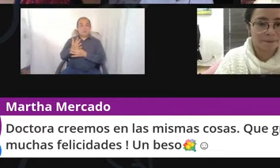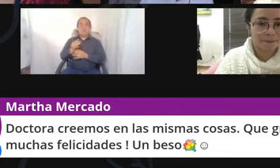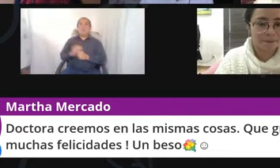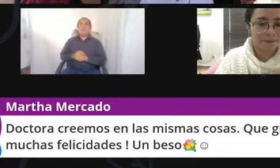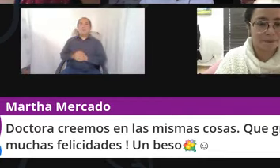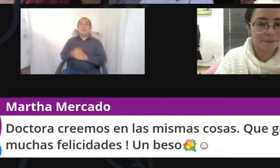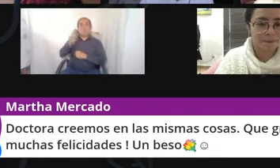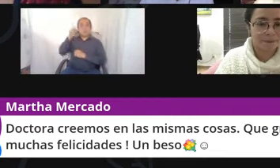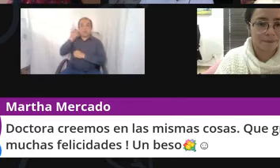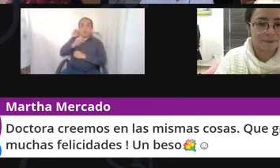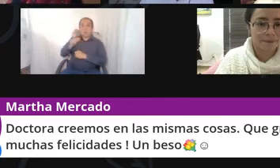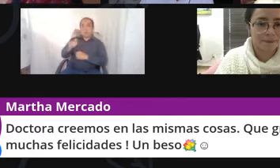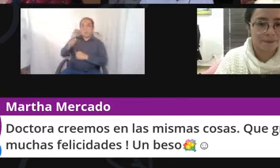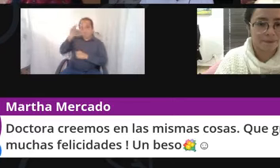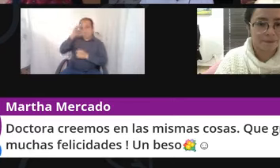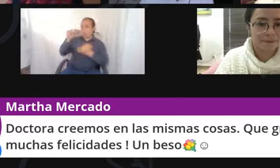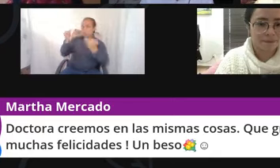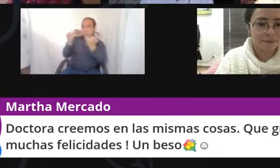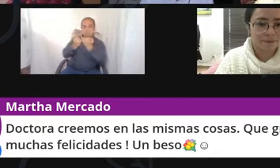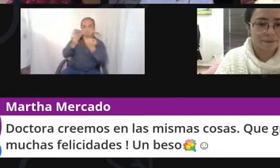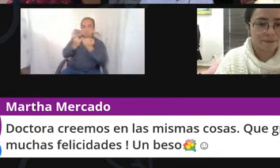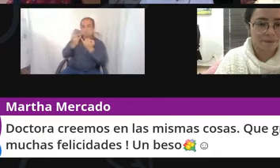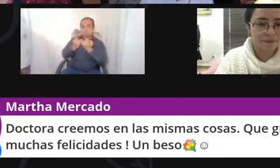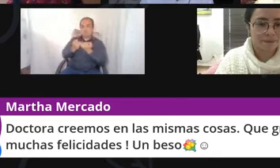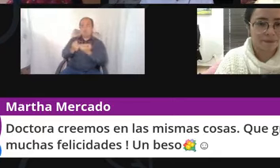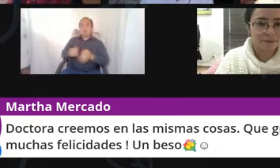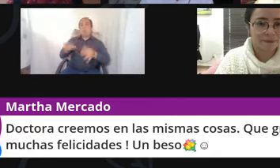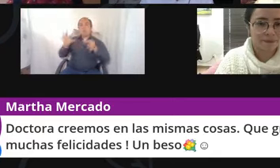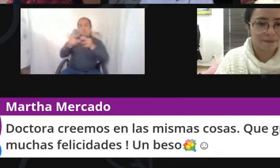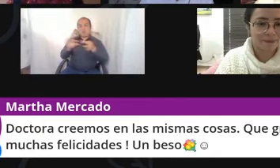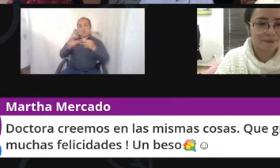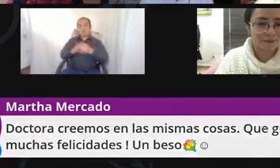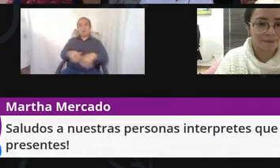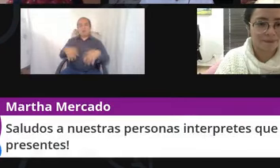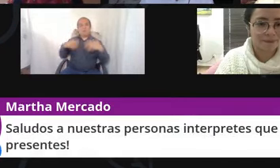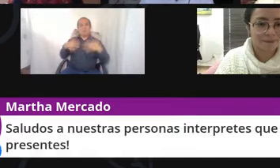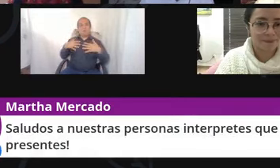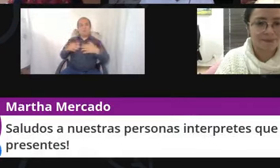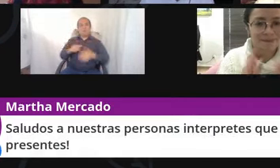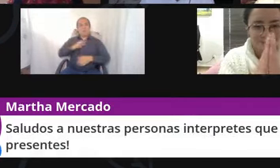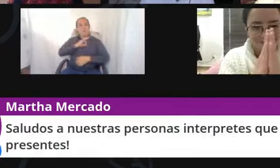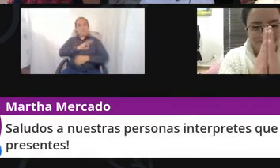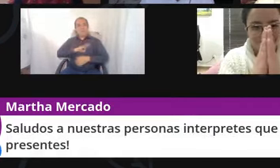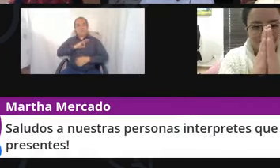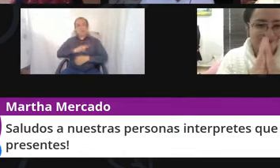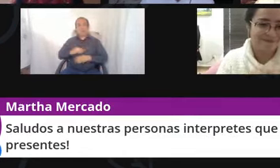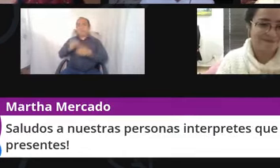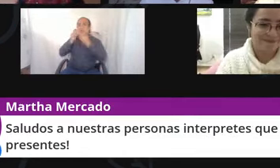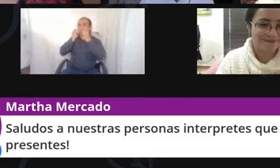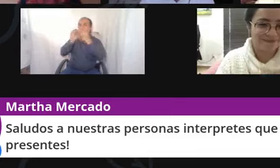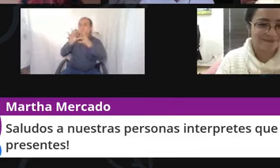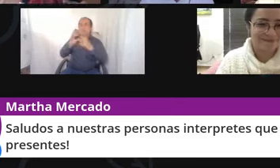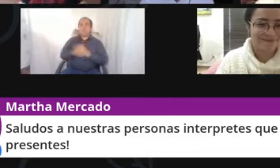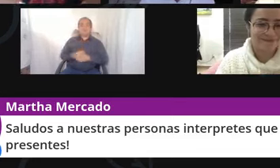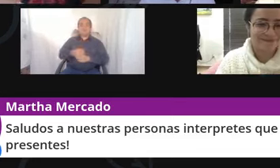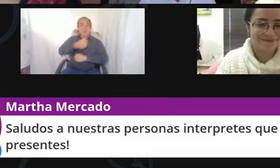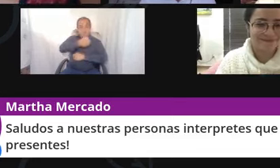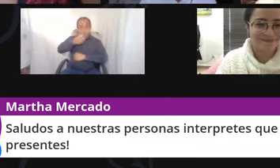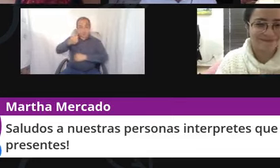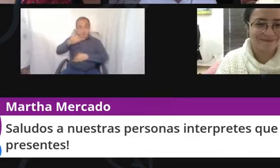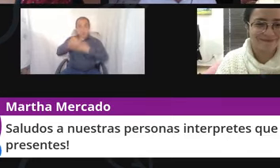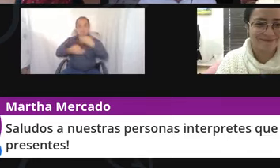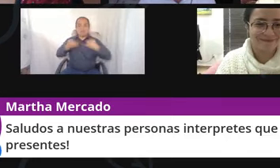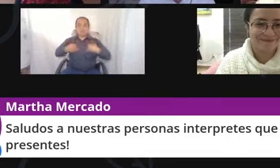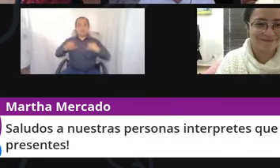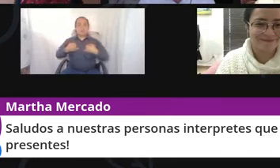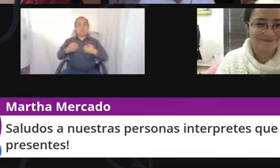las mismas cosas que gran charla muchas felicidades reciba un beso y saludos a nuestras personas intérpretes